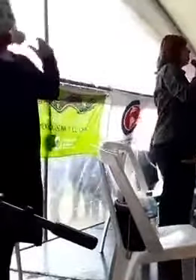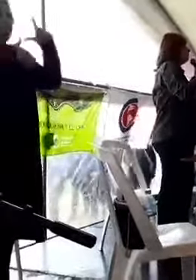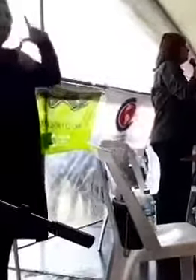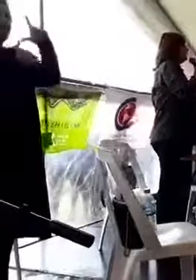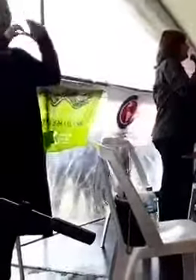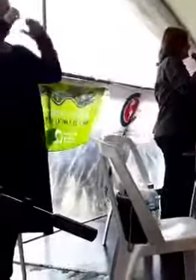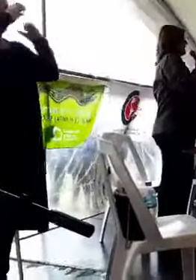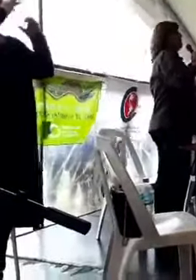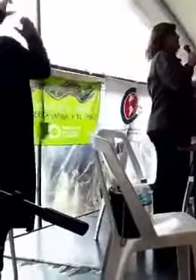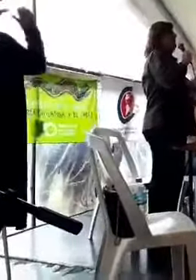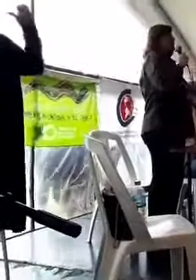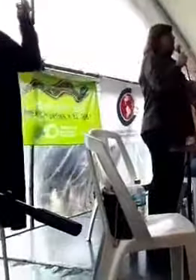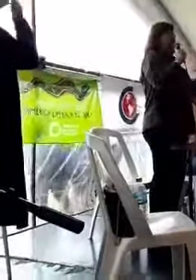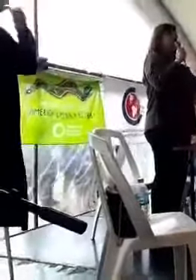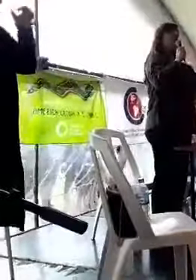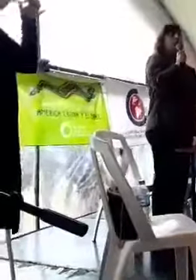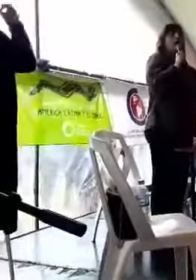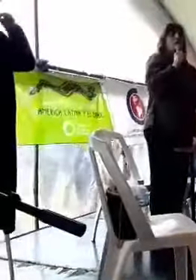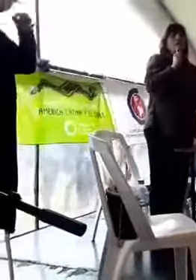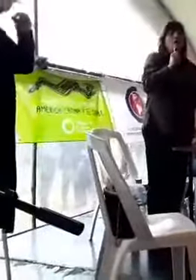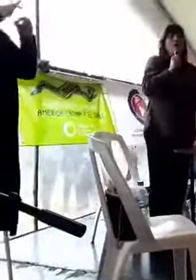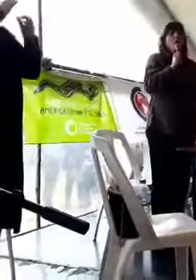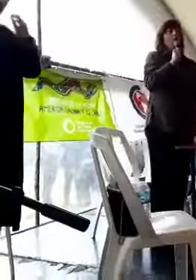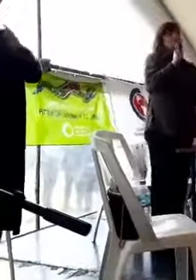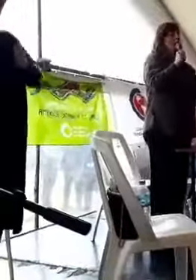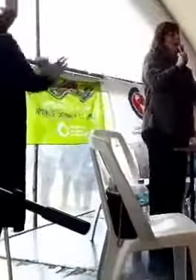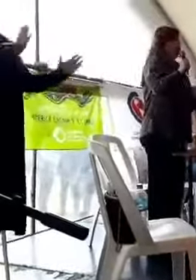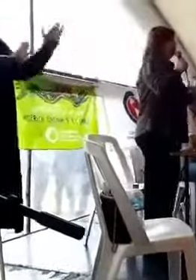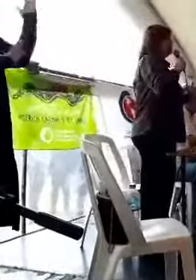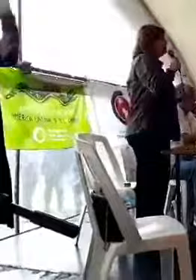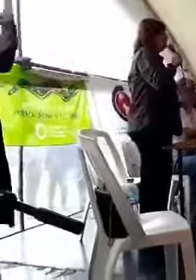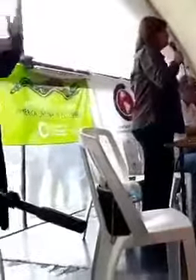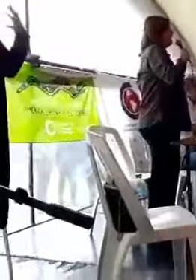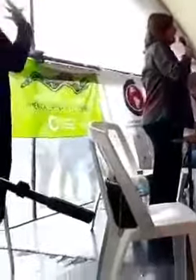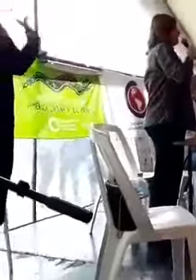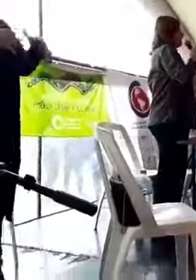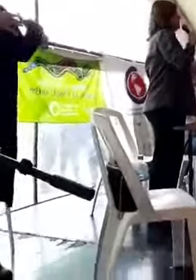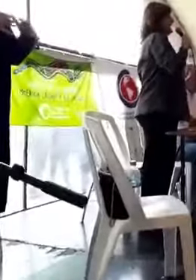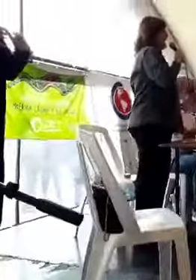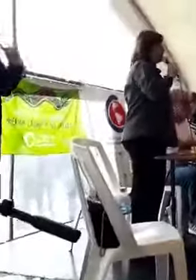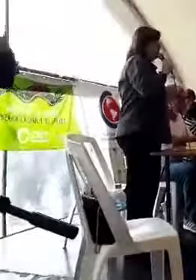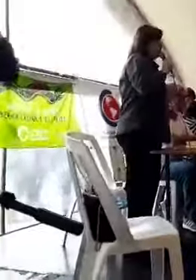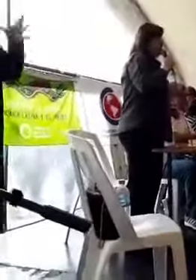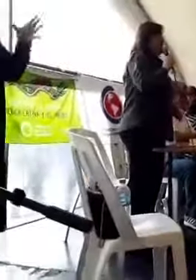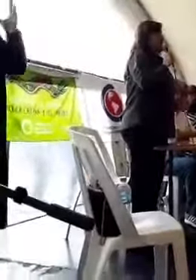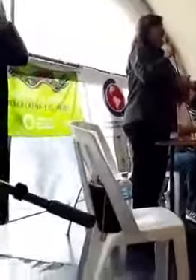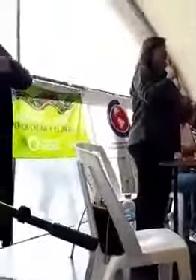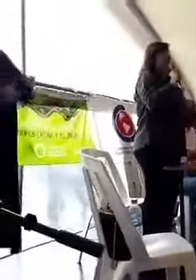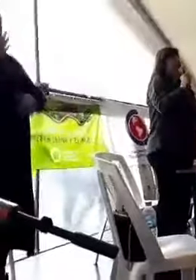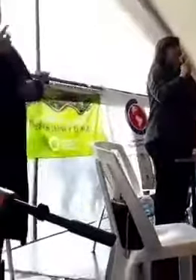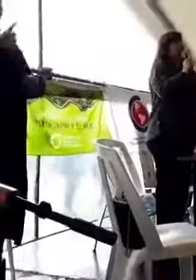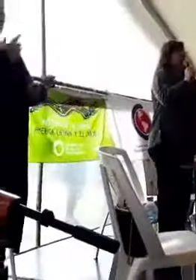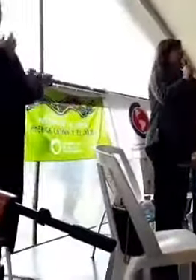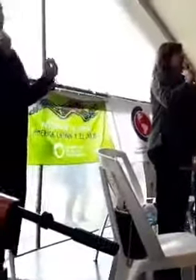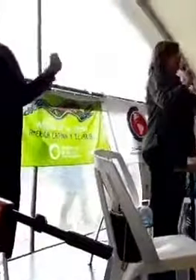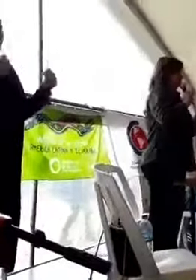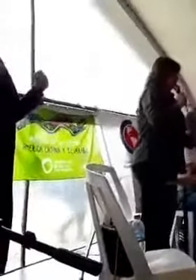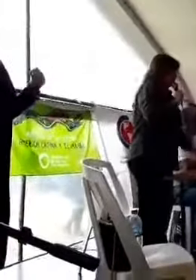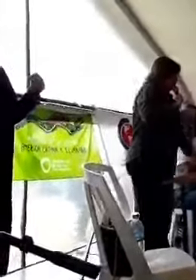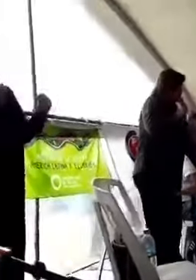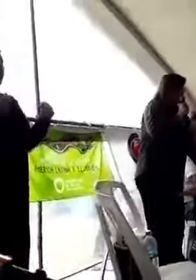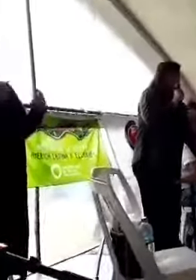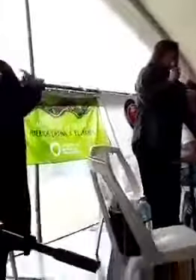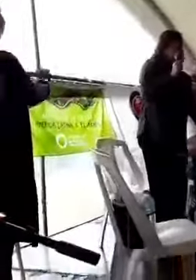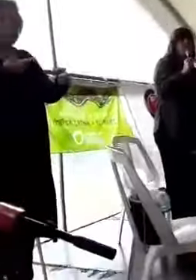uma contra-ofensiva brutal, uma contra-ofensiva neoliberal que nos há,